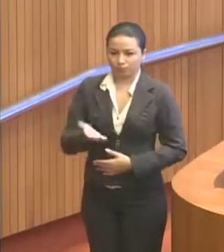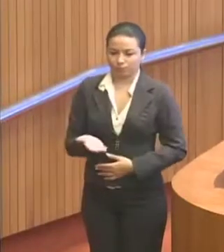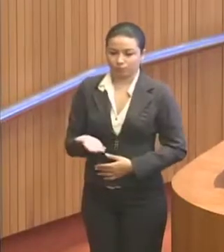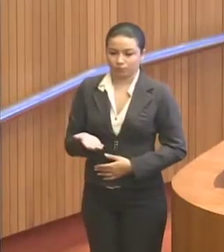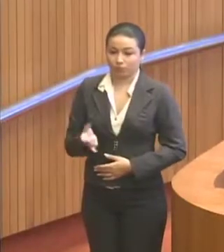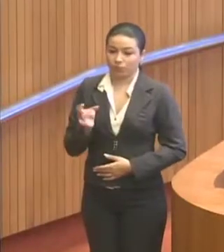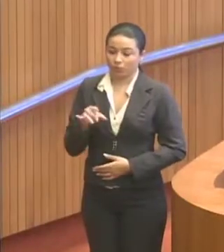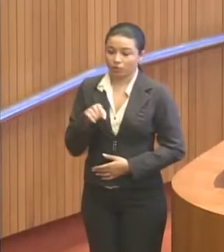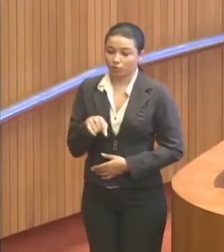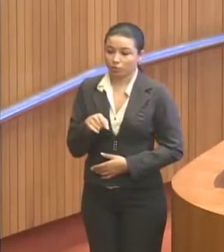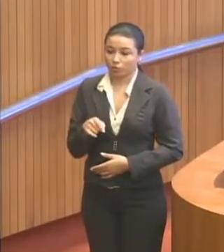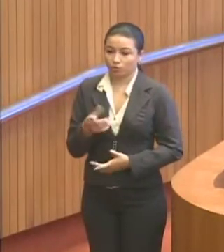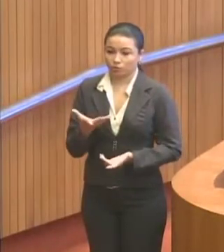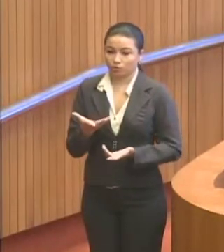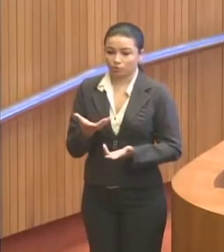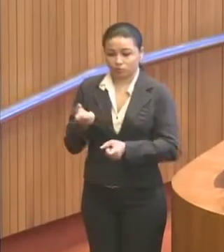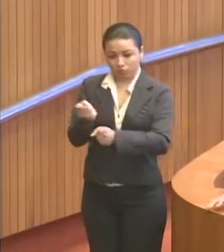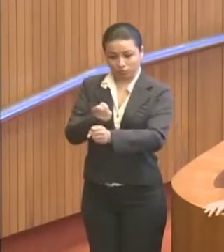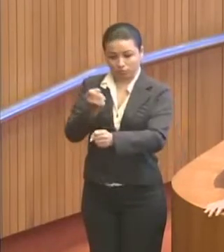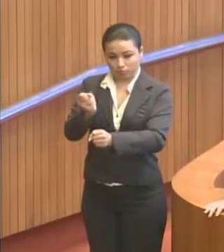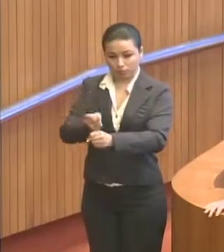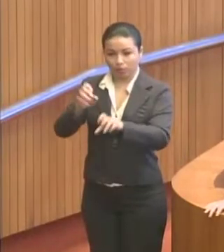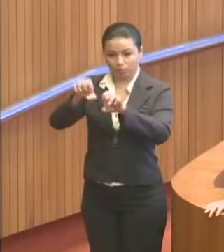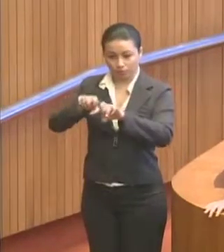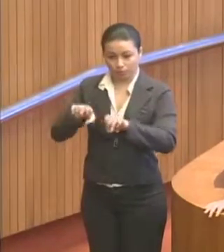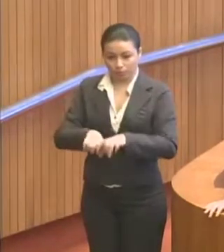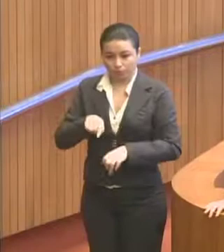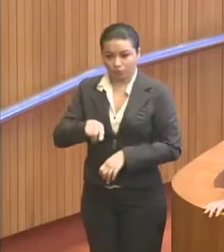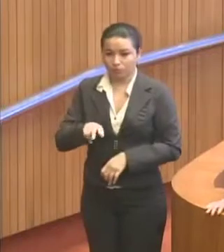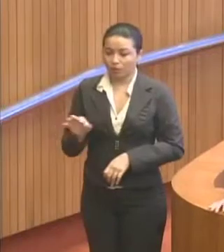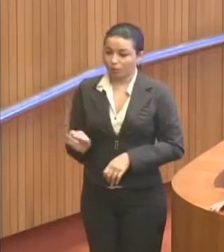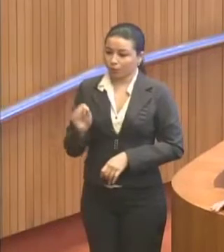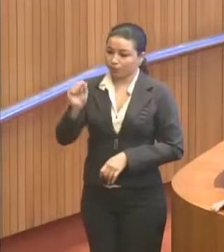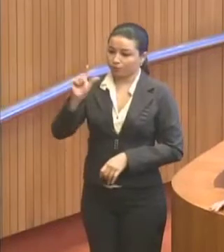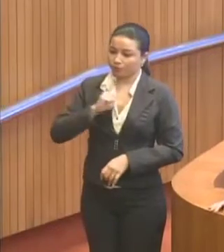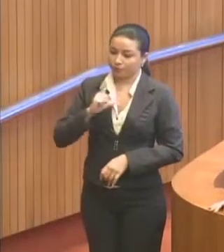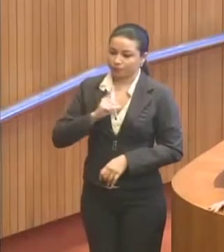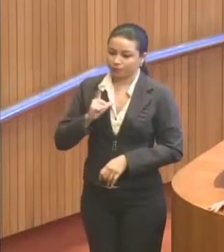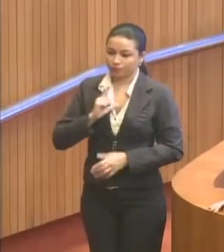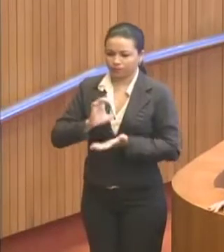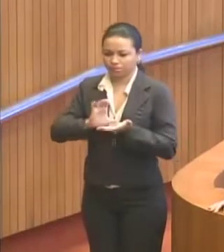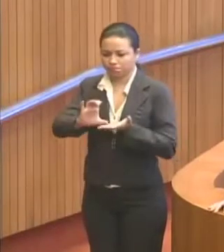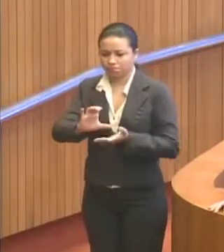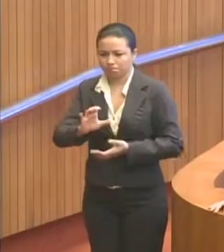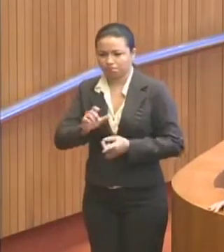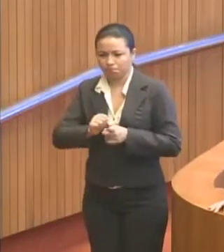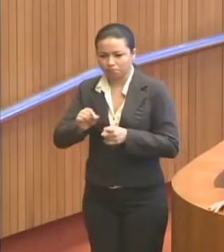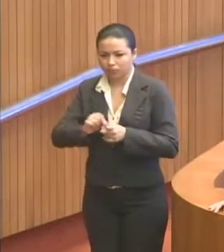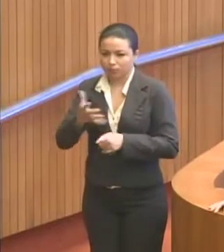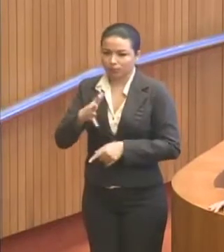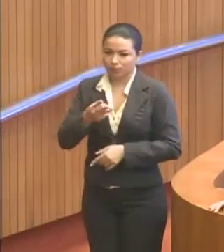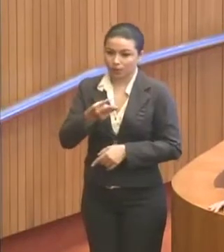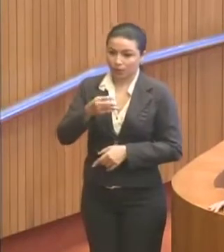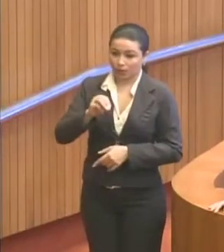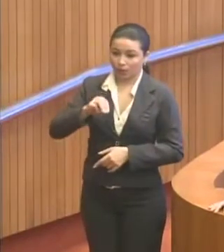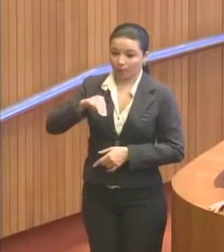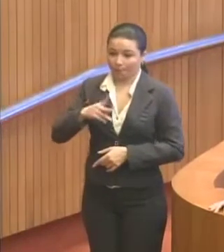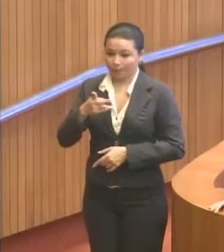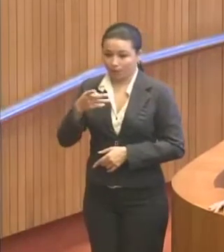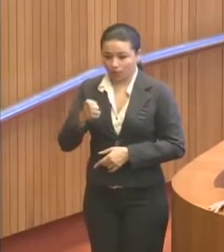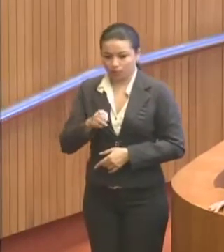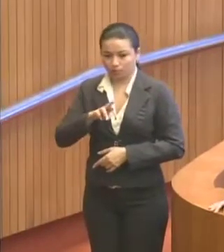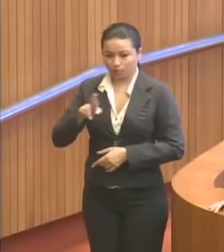Só em campus, só em obra de infraestrutura, a UFMA está investindo em Pinheiro aproximadamente 30 milhões de reais,